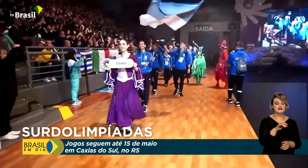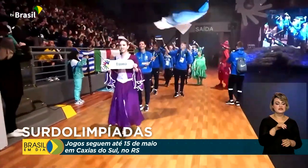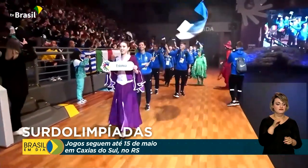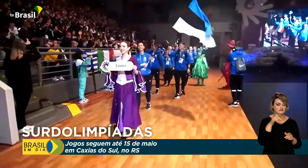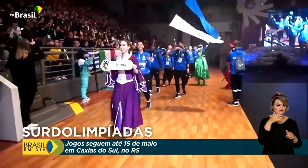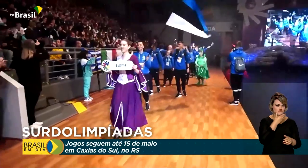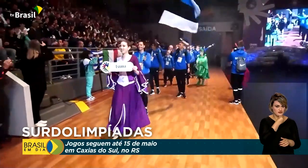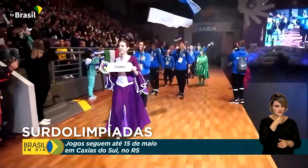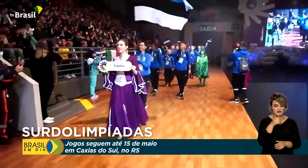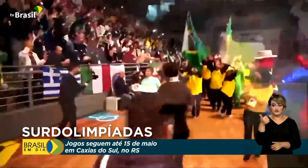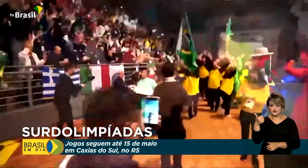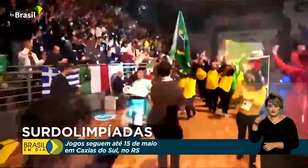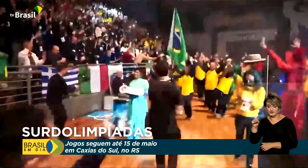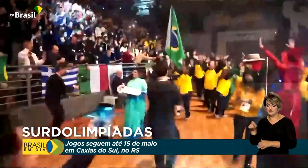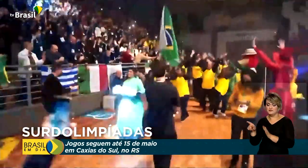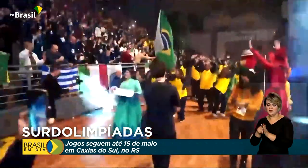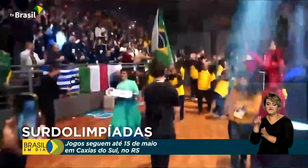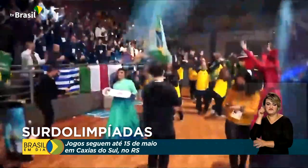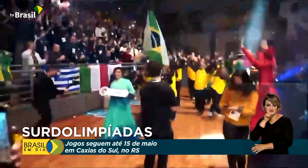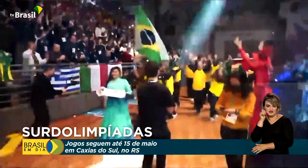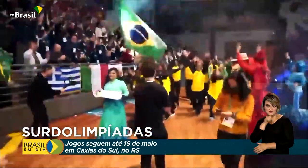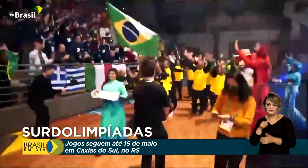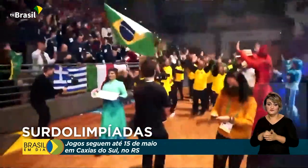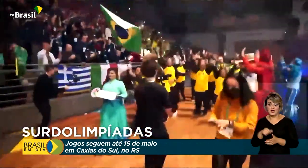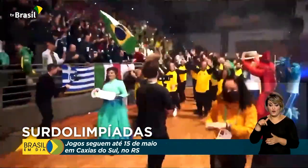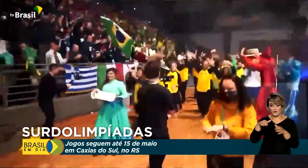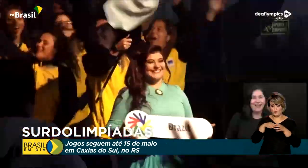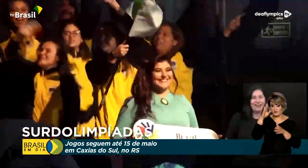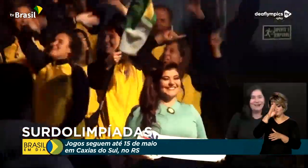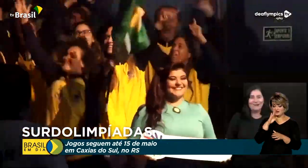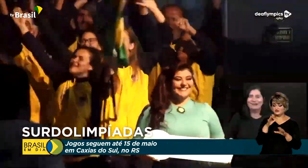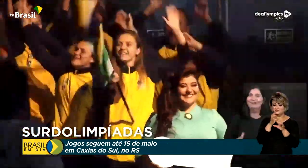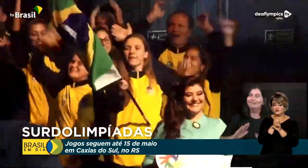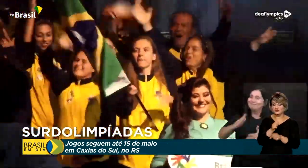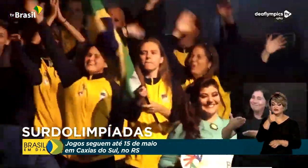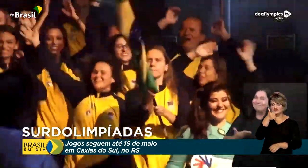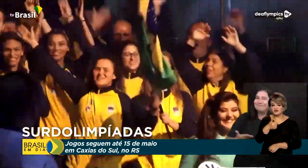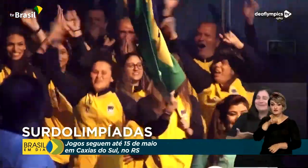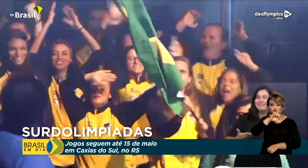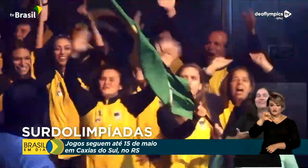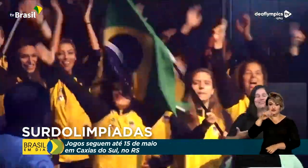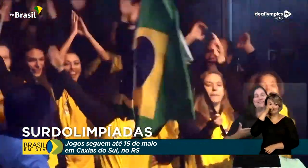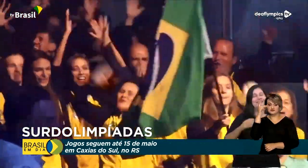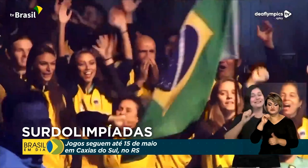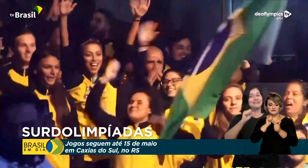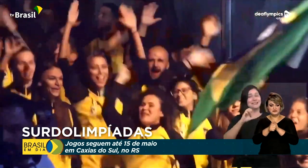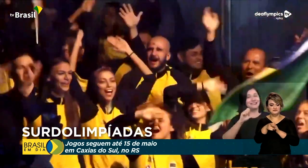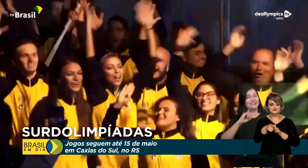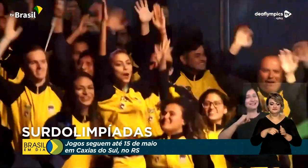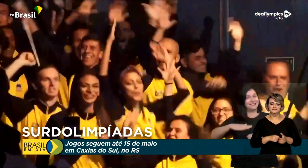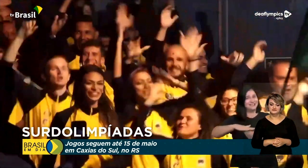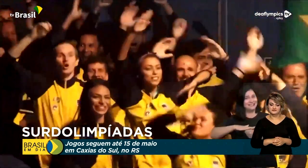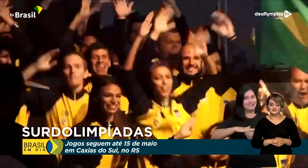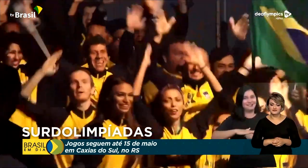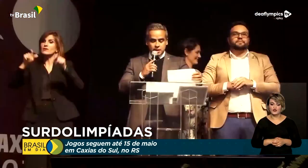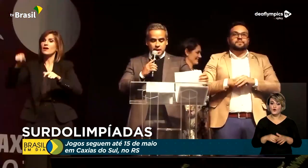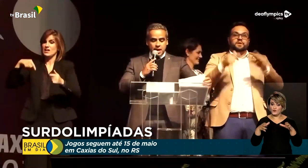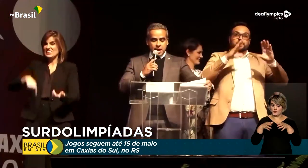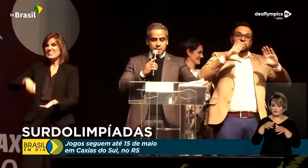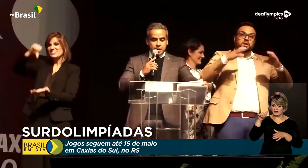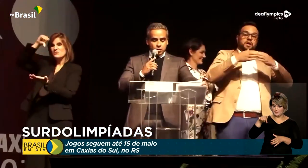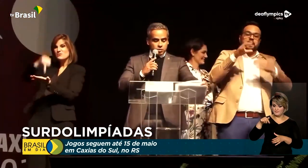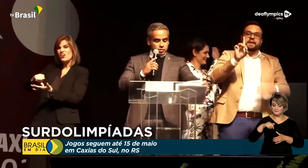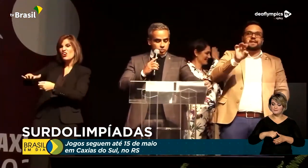18 no feminino. A delegação brasileira conta com 199 atletas. A nossa delegação